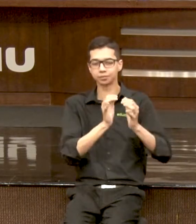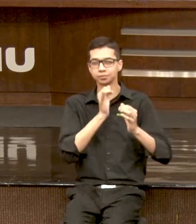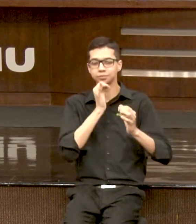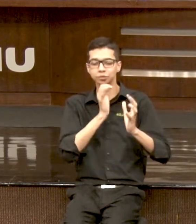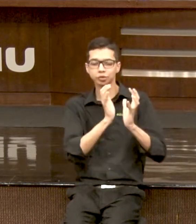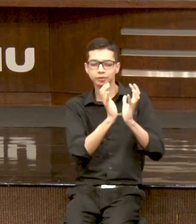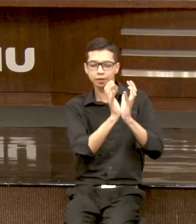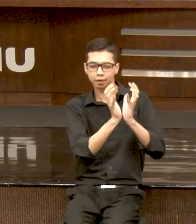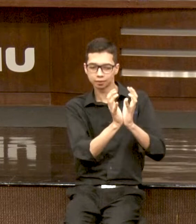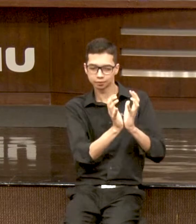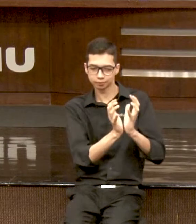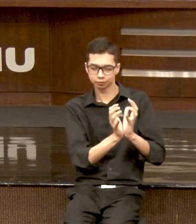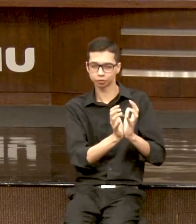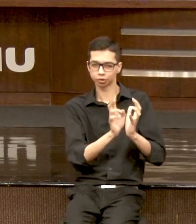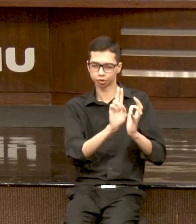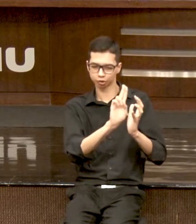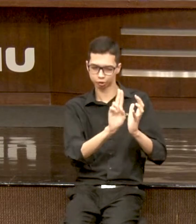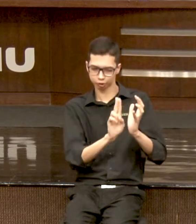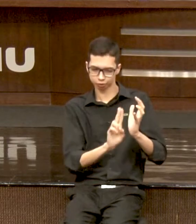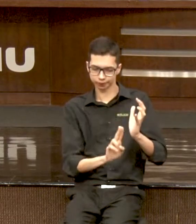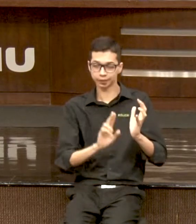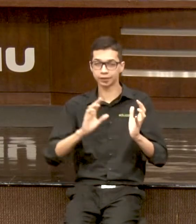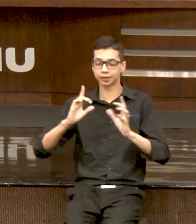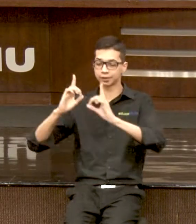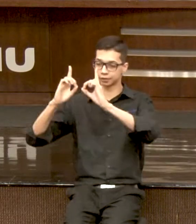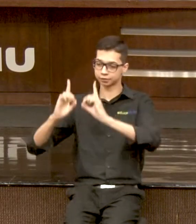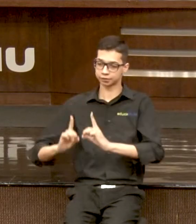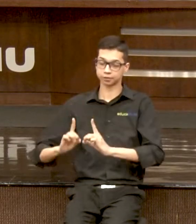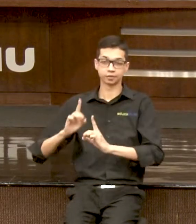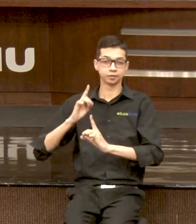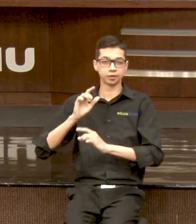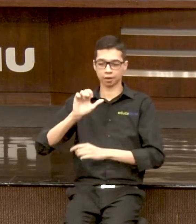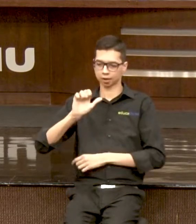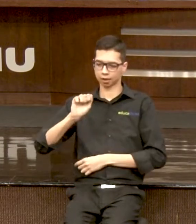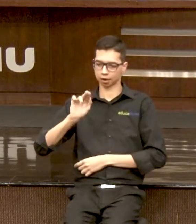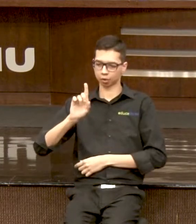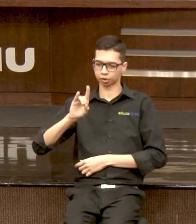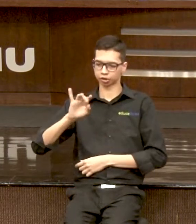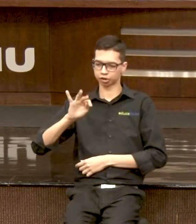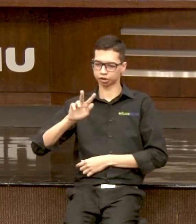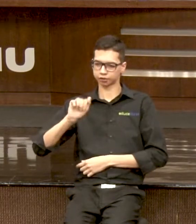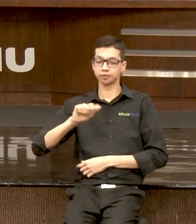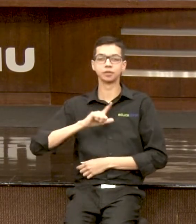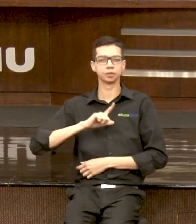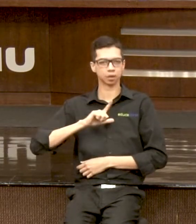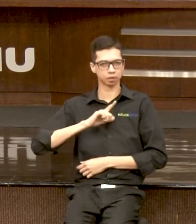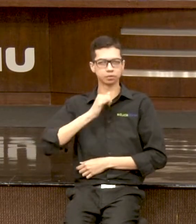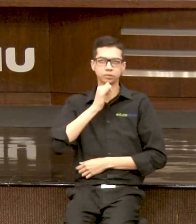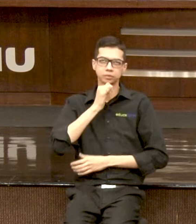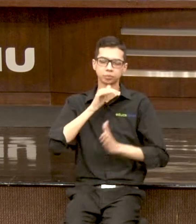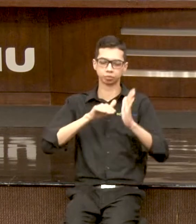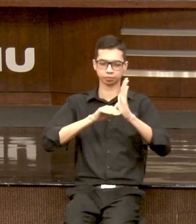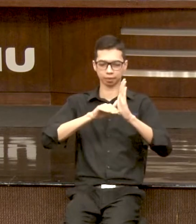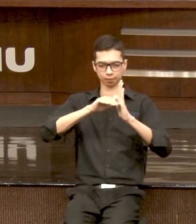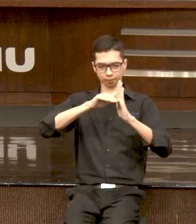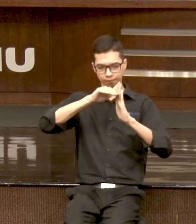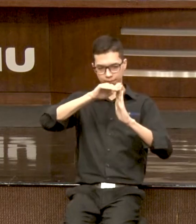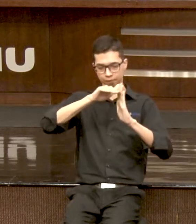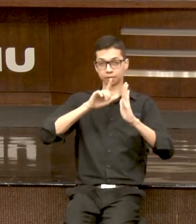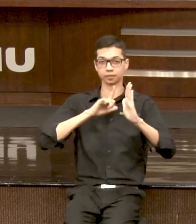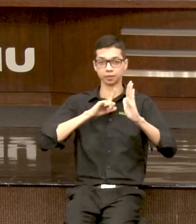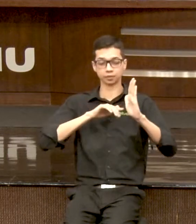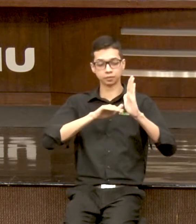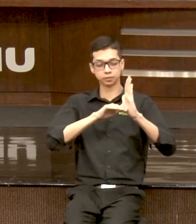auditiva. A deficiência auditiva tem graus. Então, a gente tem tendência numa deficiência auditiva leve.